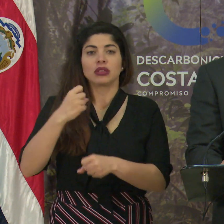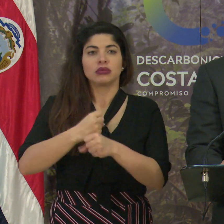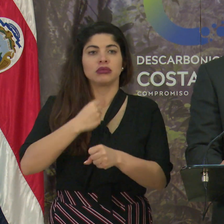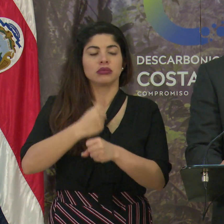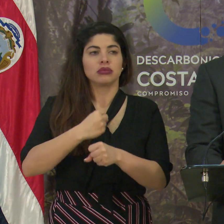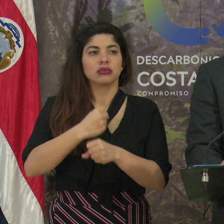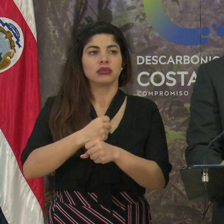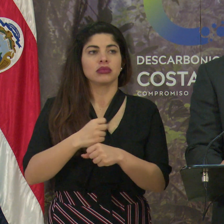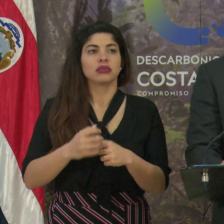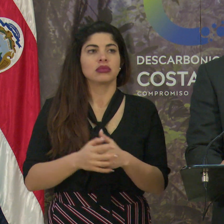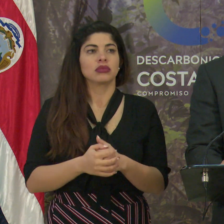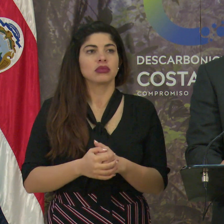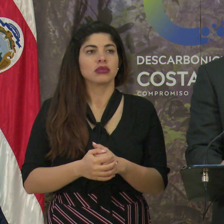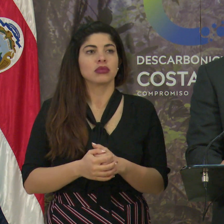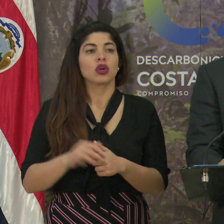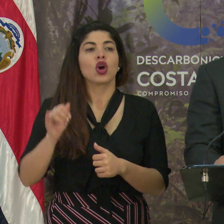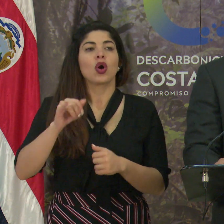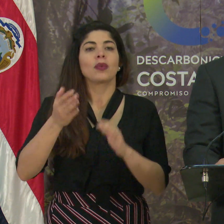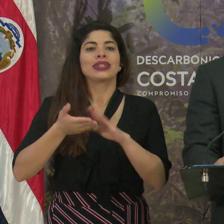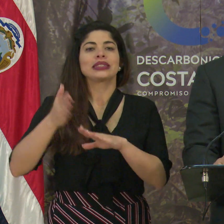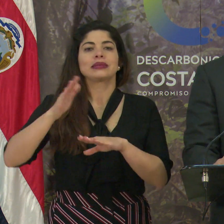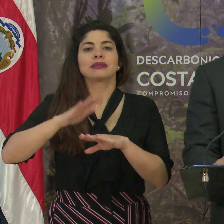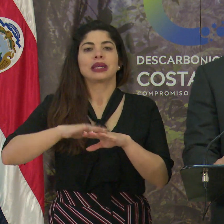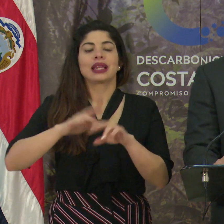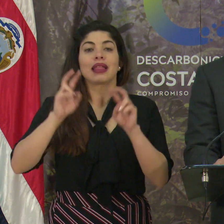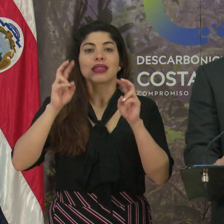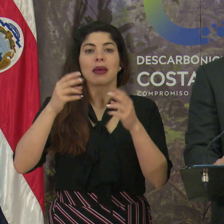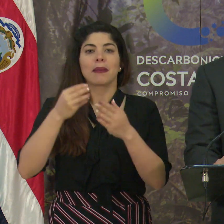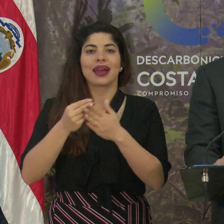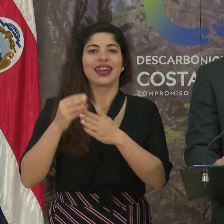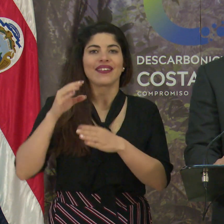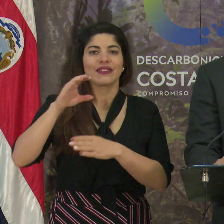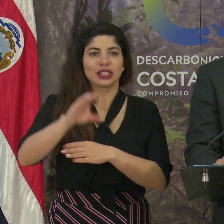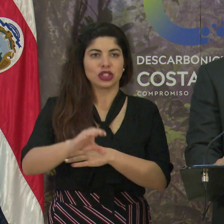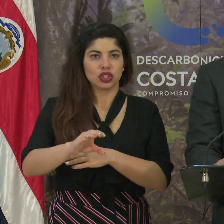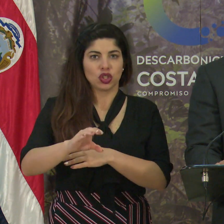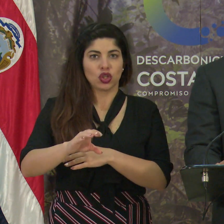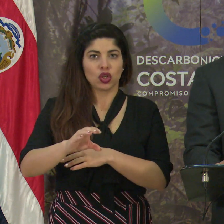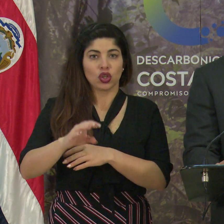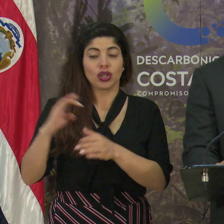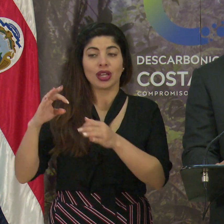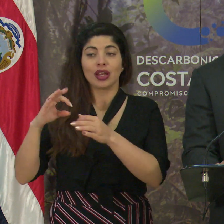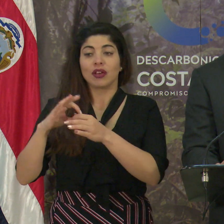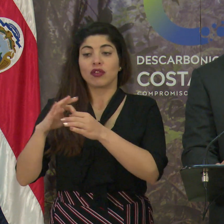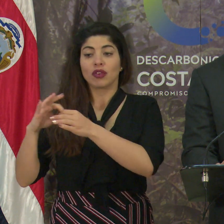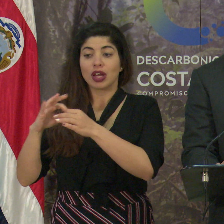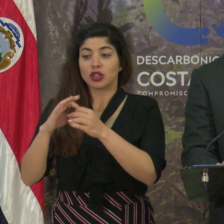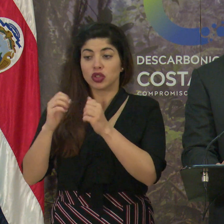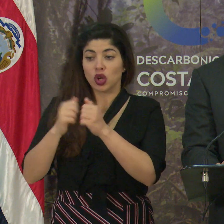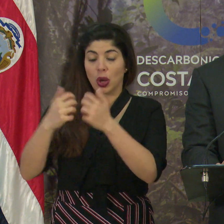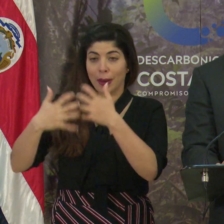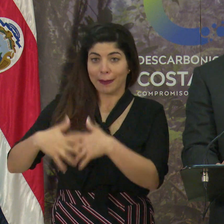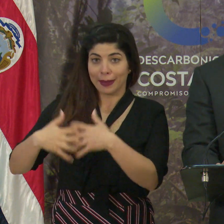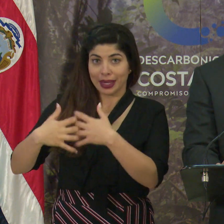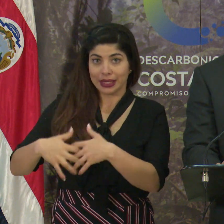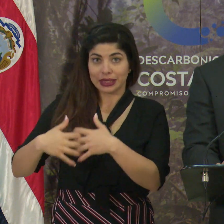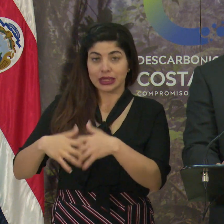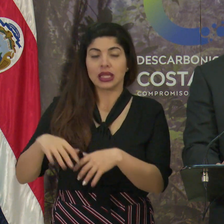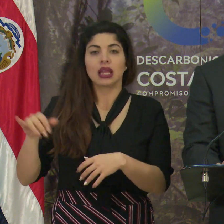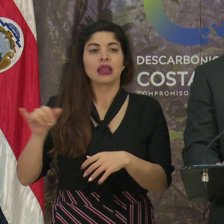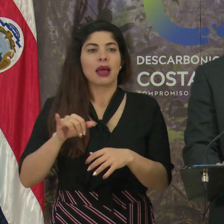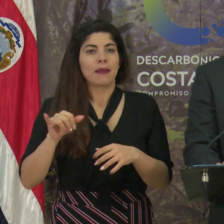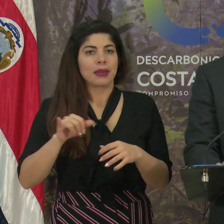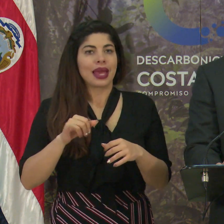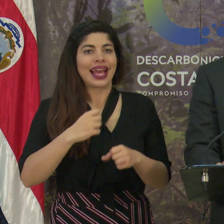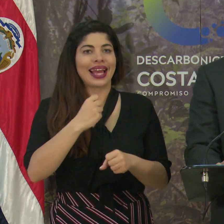como experta en materia de inversión, tanto en relacionamiento con empresas como